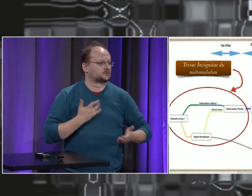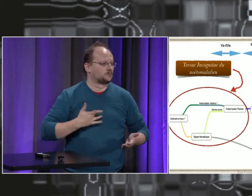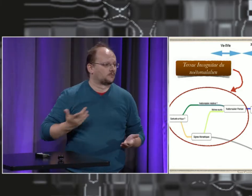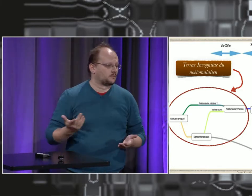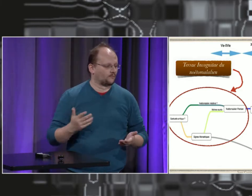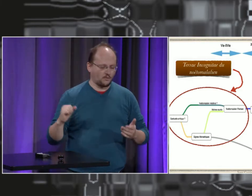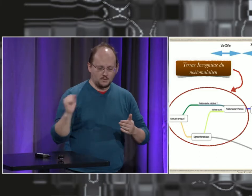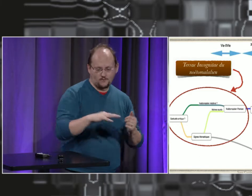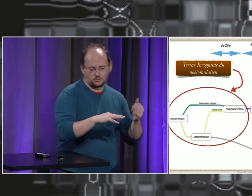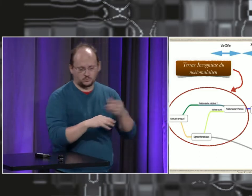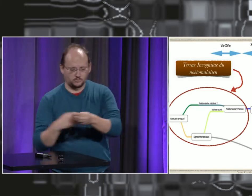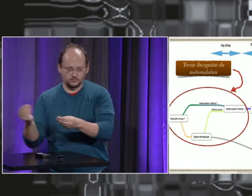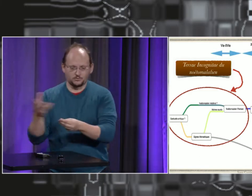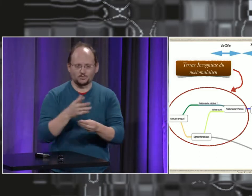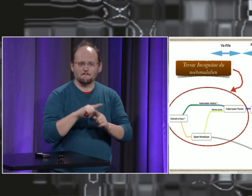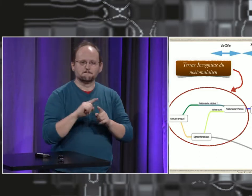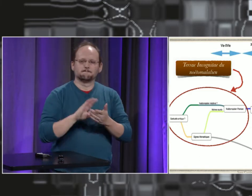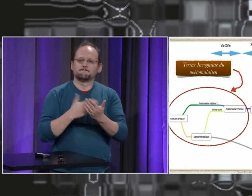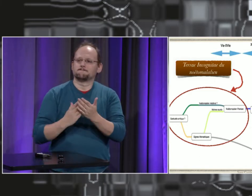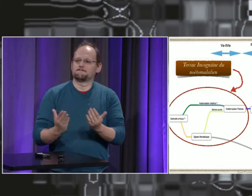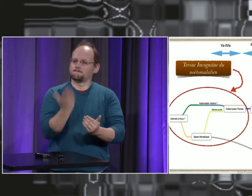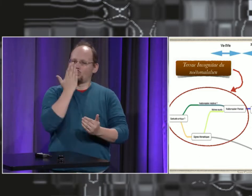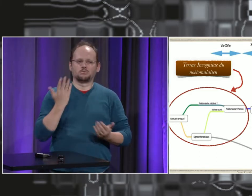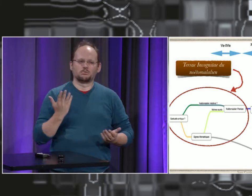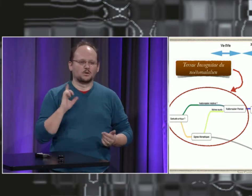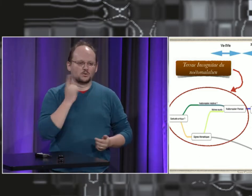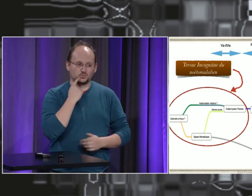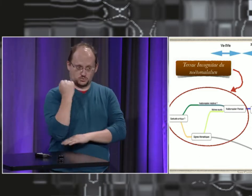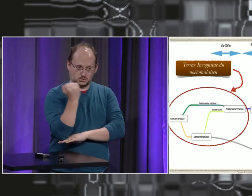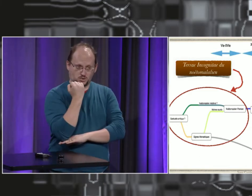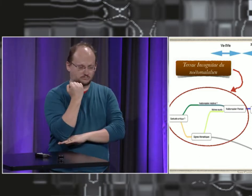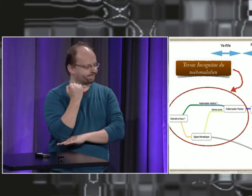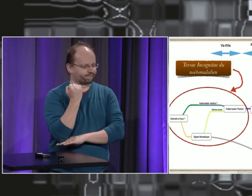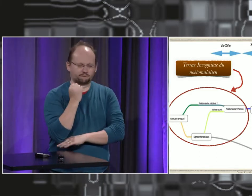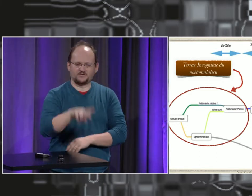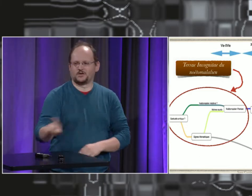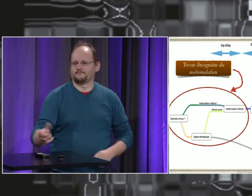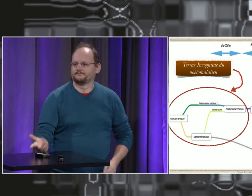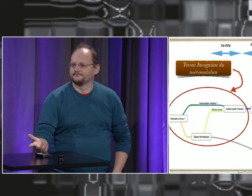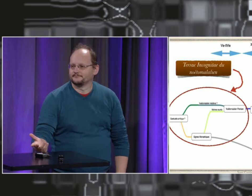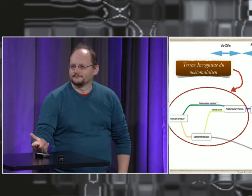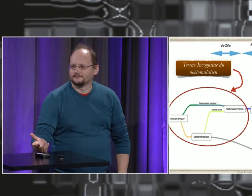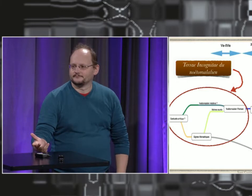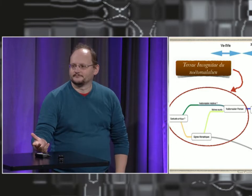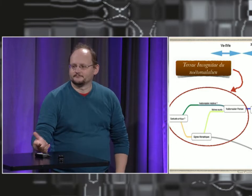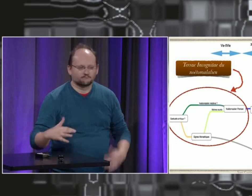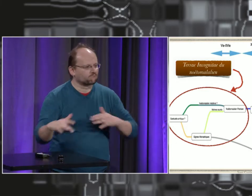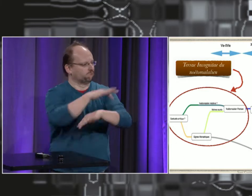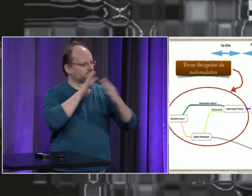mutuelles. C'est quand même intéressant de voir tous ces jeux, toutes ces influences. Tout cela, cela nous montre bien que les sourds n'étaient pas du tout